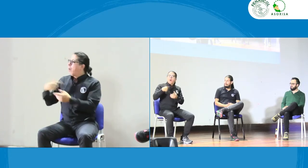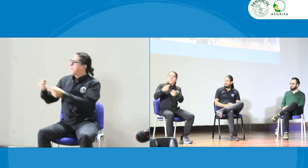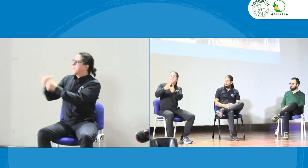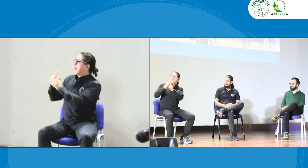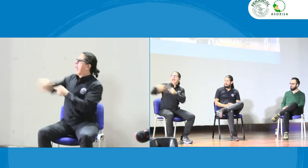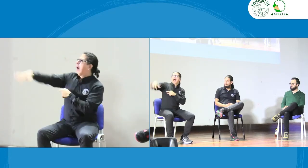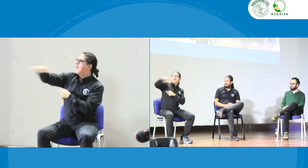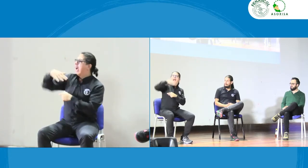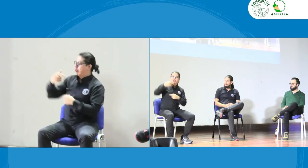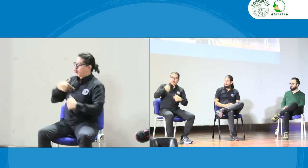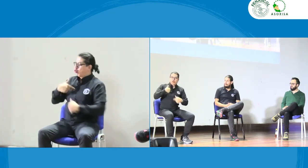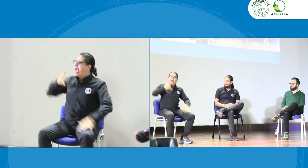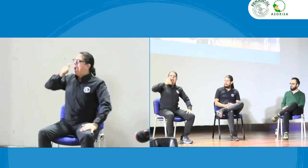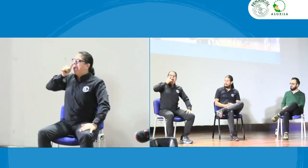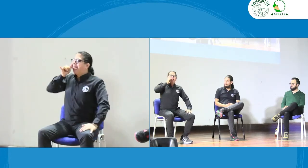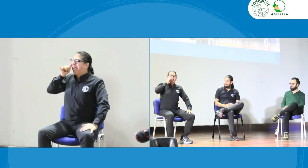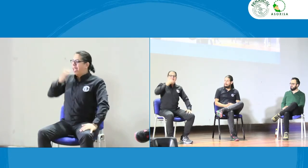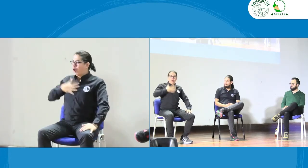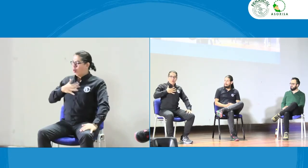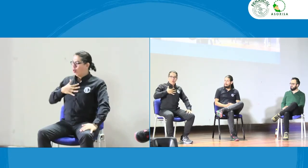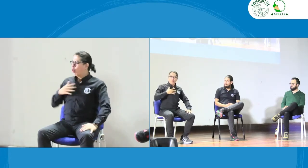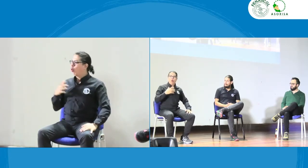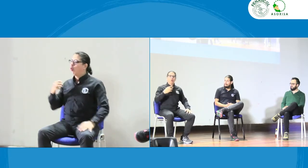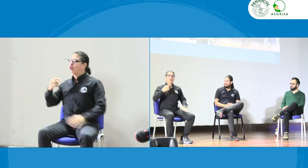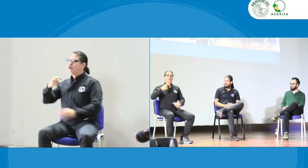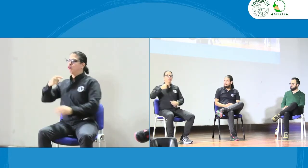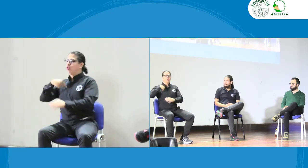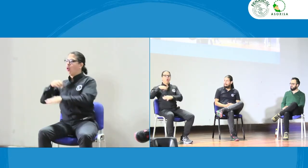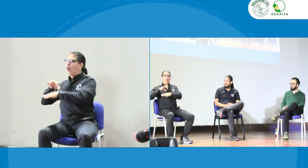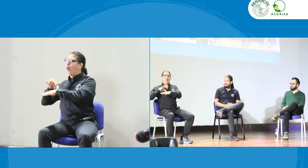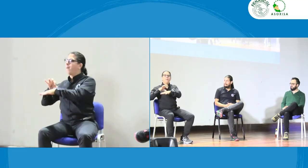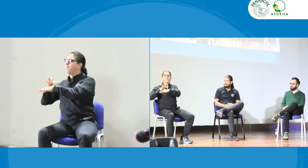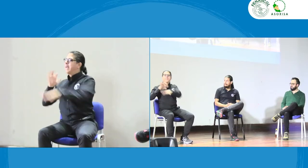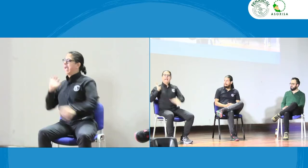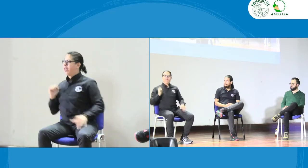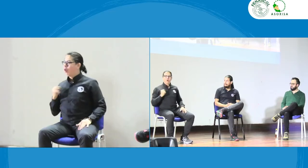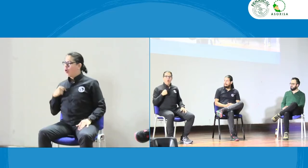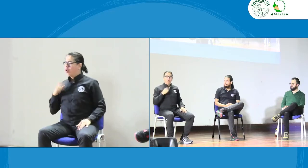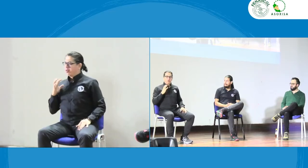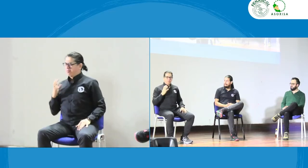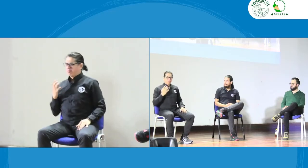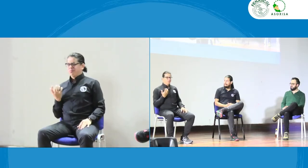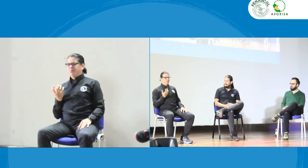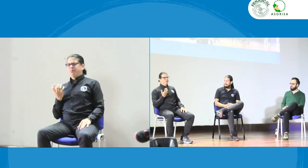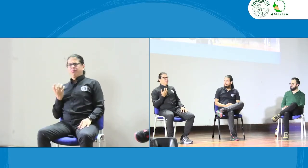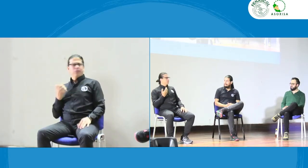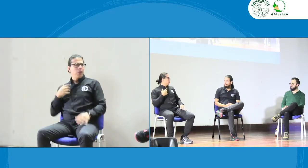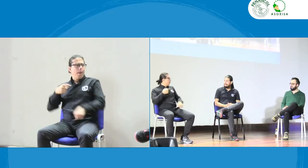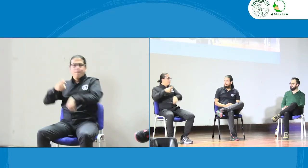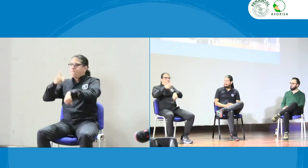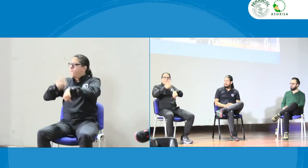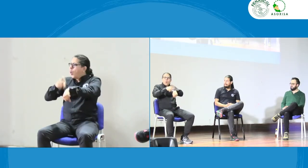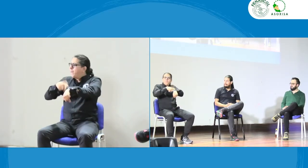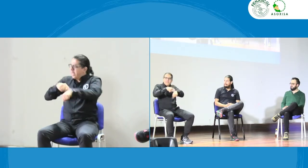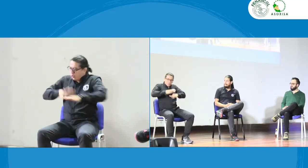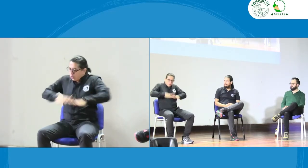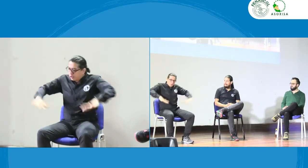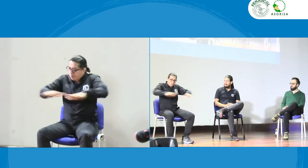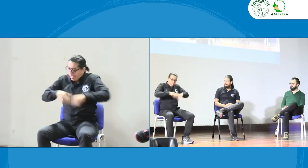intérprete y entonces yo soy ingeniero o yo soy médico